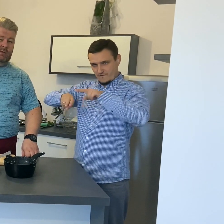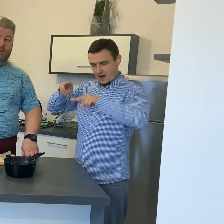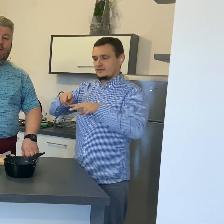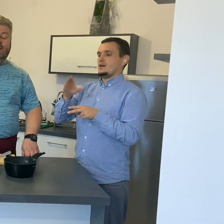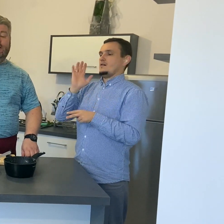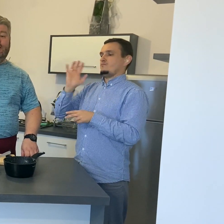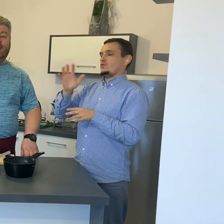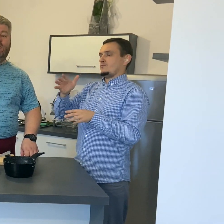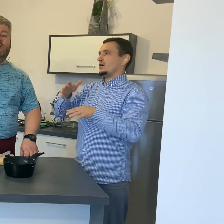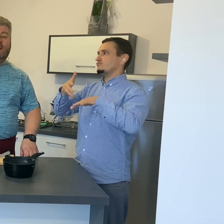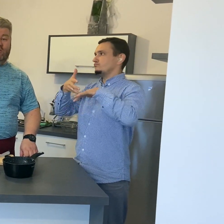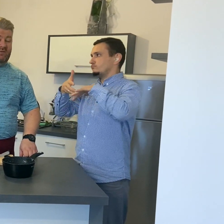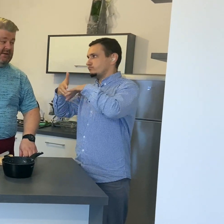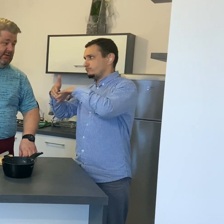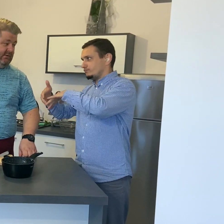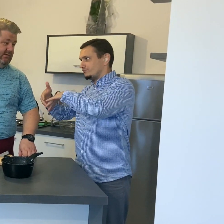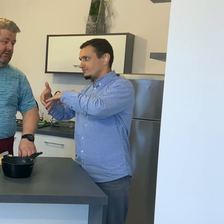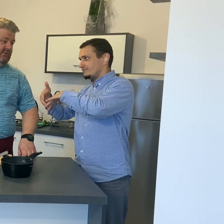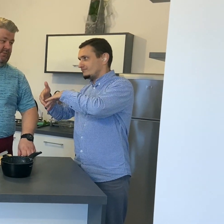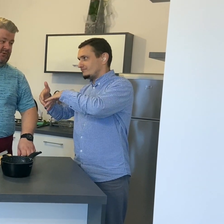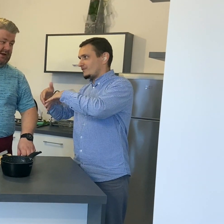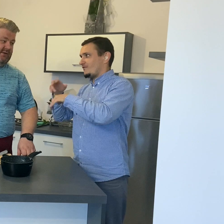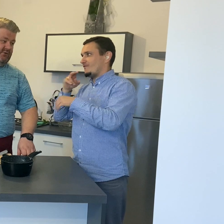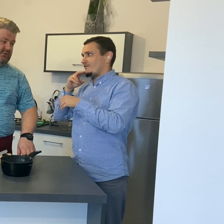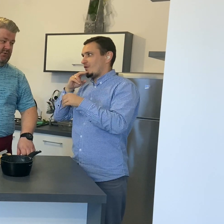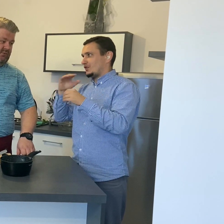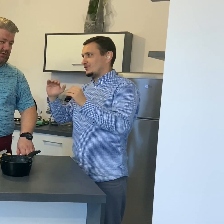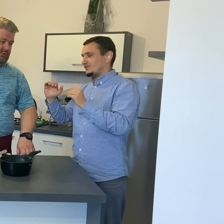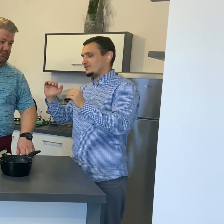Lekko schartowany, czyli przelany zimną wodą.